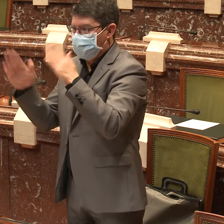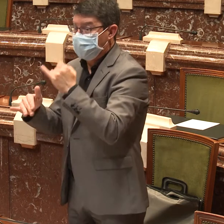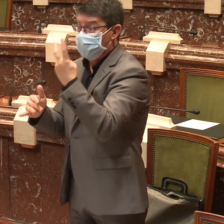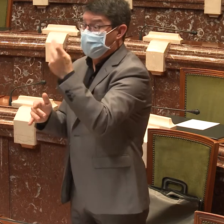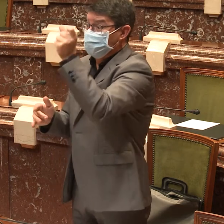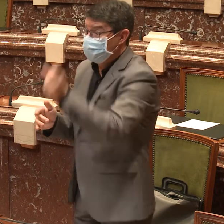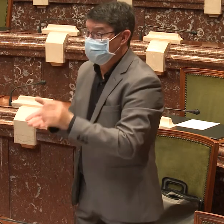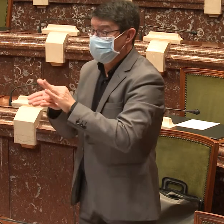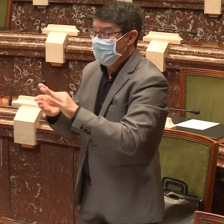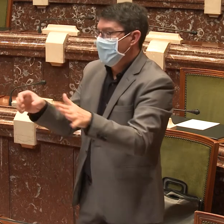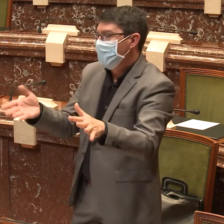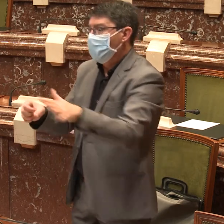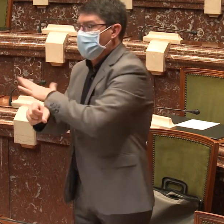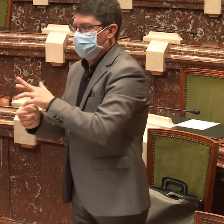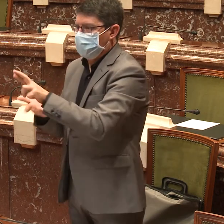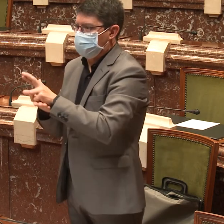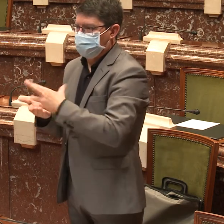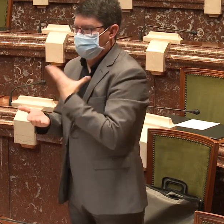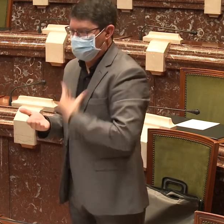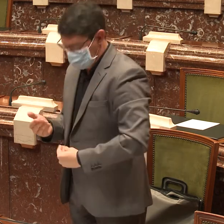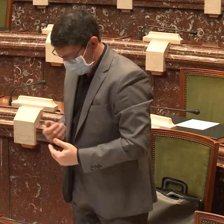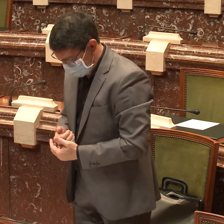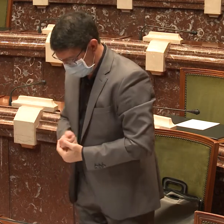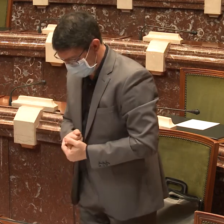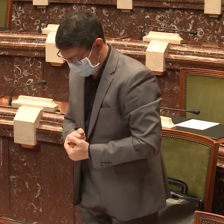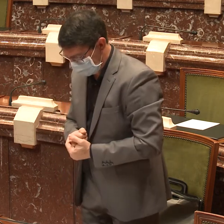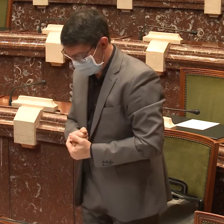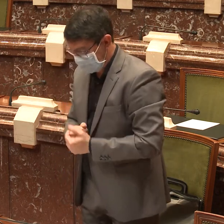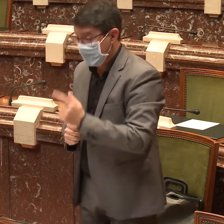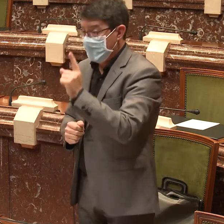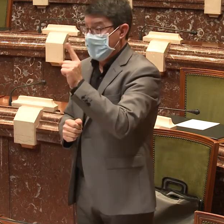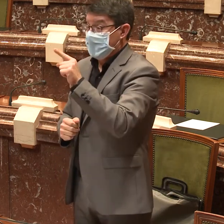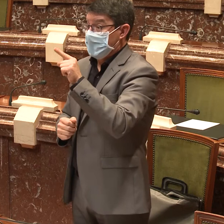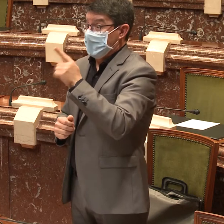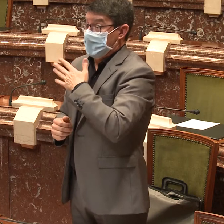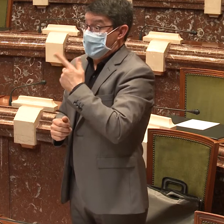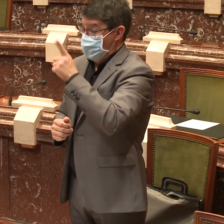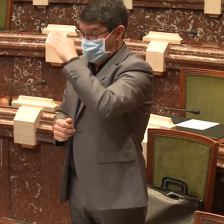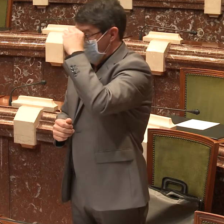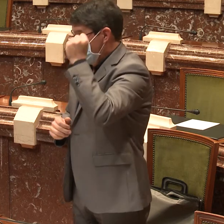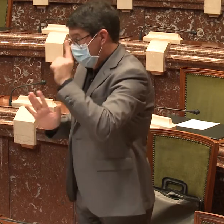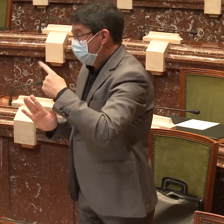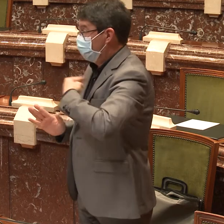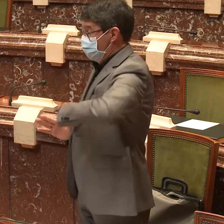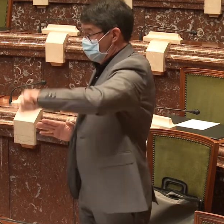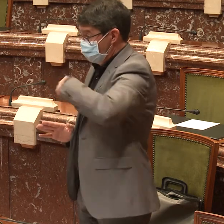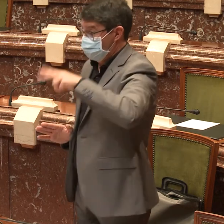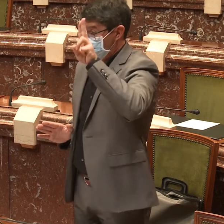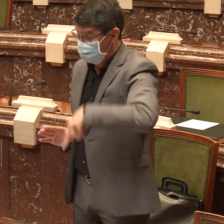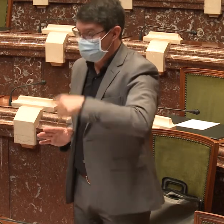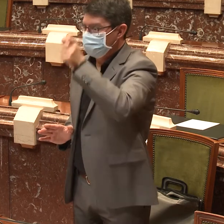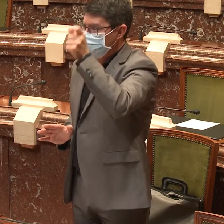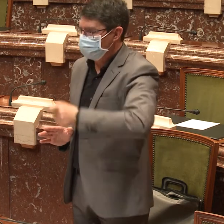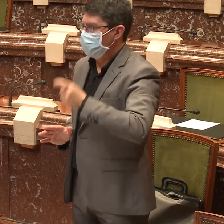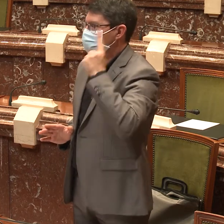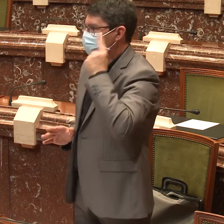Si se da en un horario de tarde y si es por la mañana que no se dé la circunstancia de que los dos intérpretes no estén ocupados ya. No